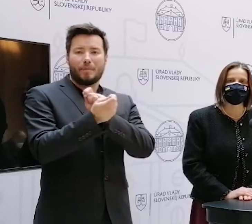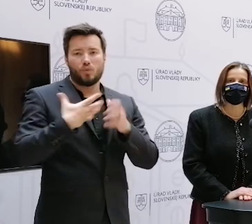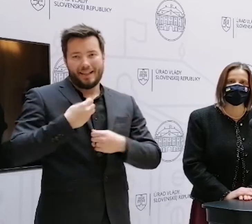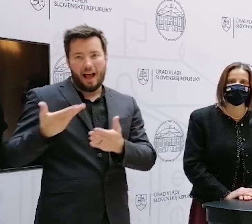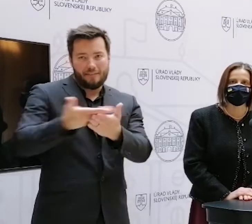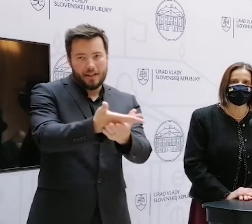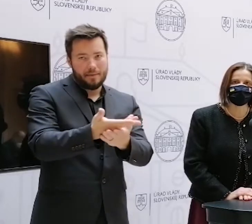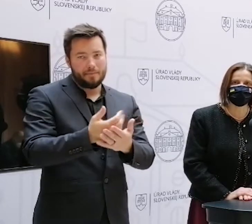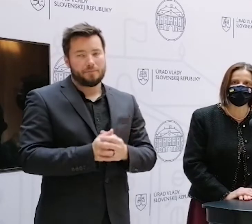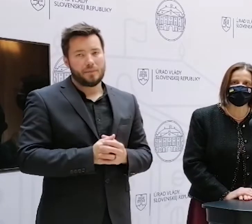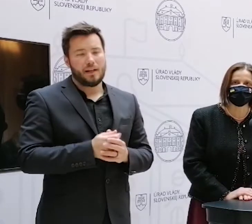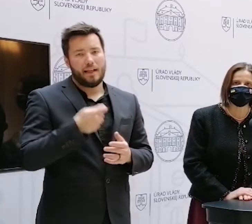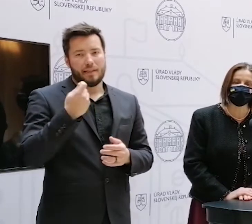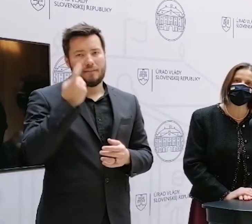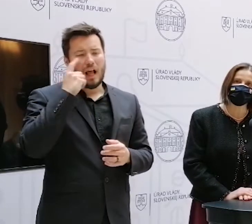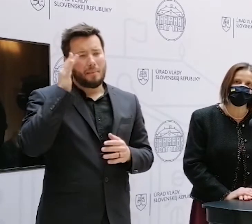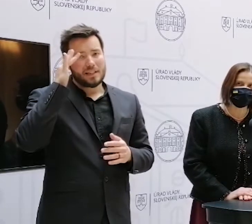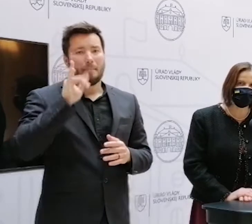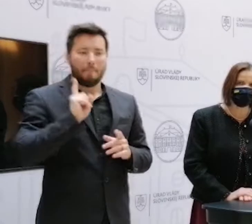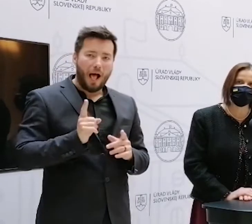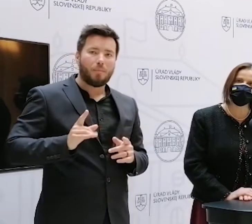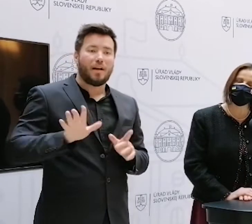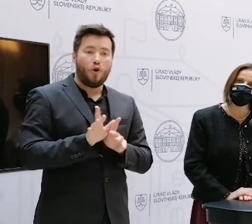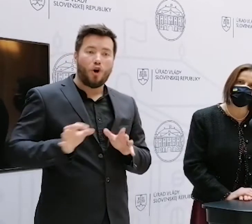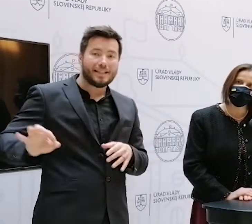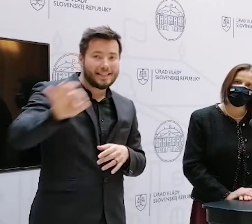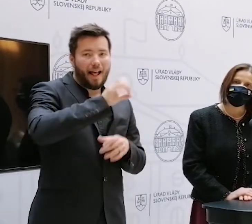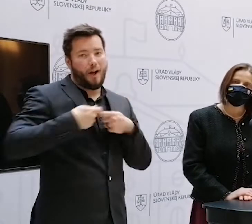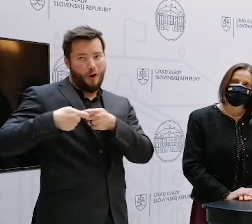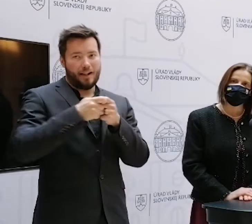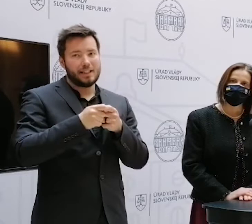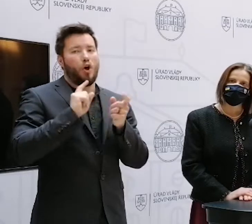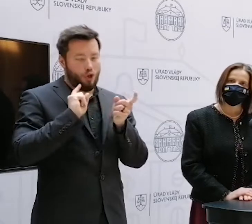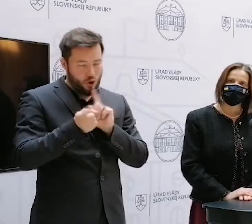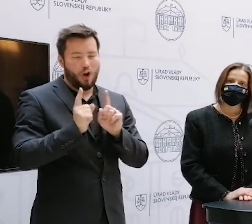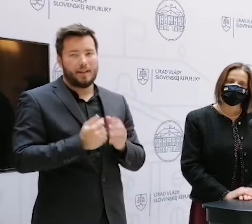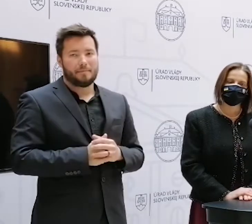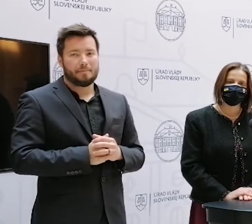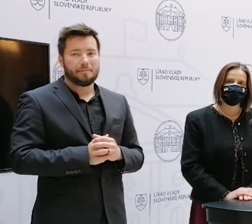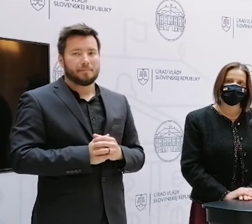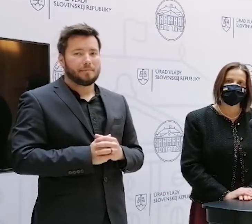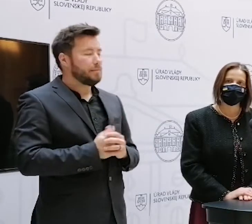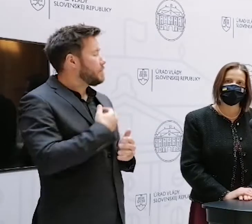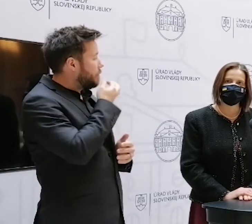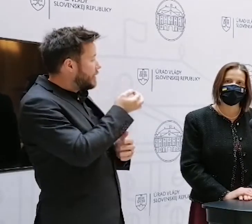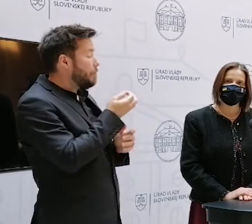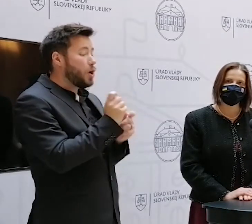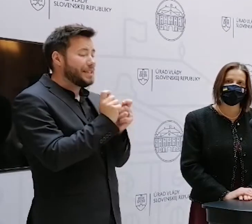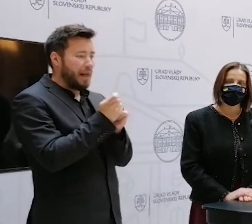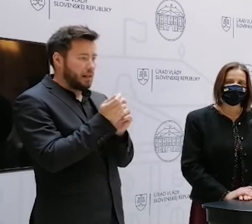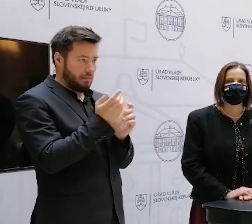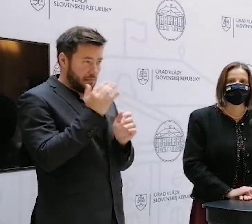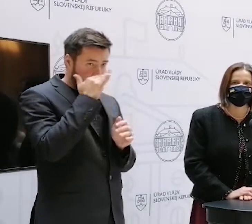Myslím si, že spejeme naozaj k tomu, že tu bude dohoda naprieč koalíciou. Očakávate, že sa to môže ešte výrazne zmeniť? Alebo už iba nejaké kozmetické